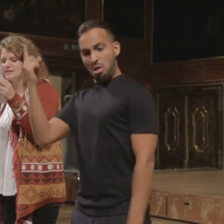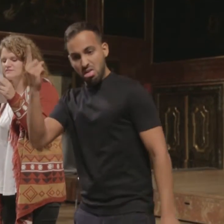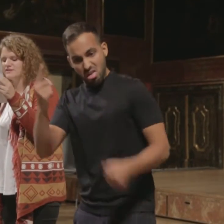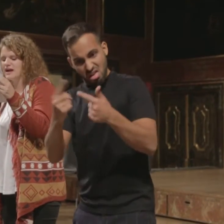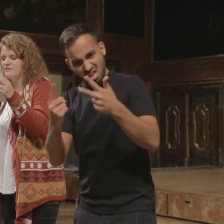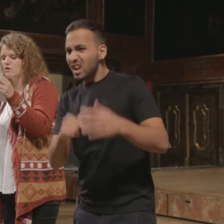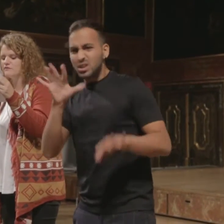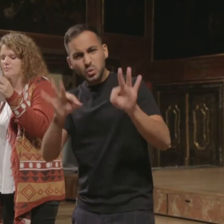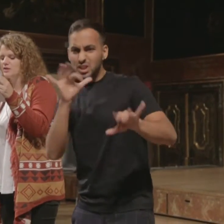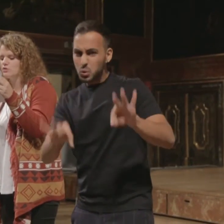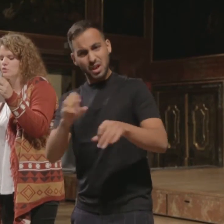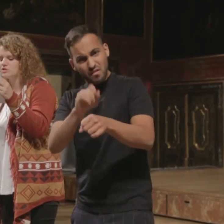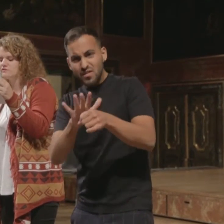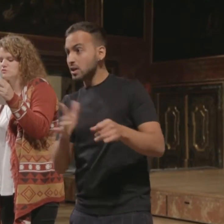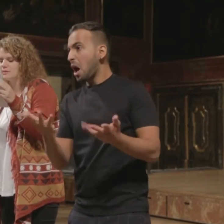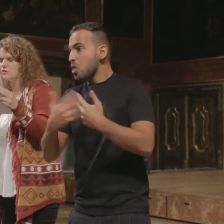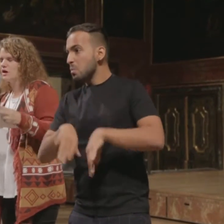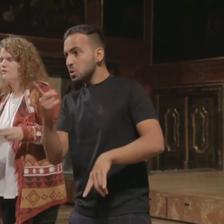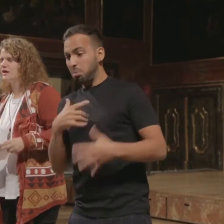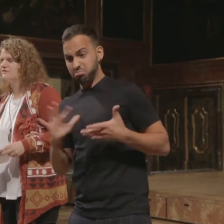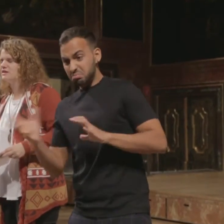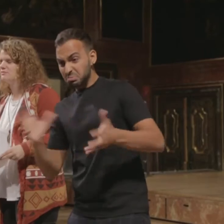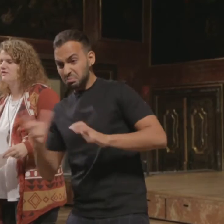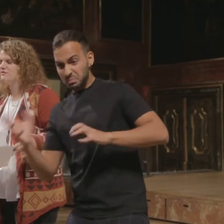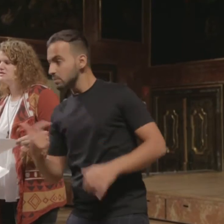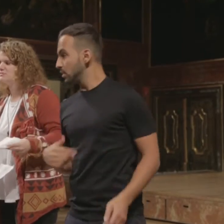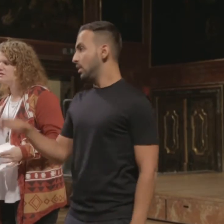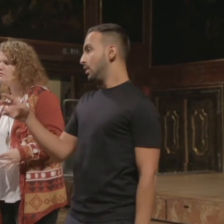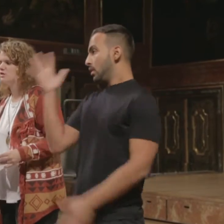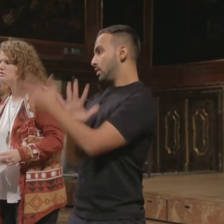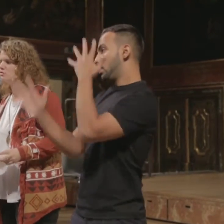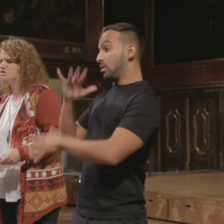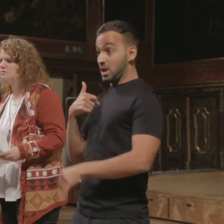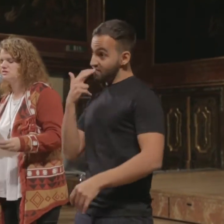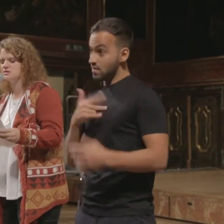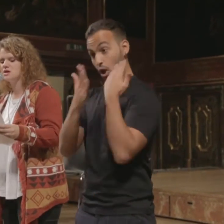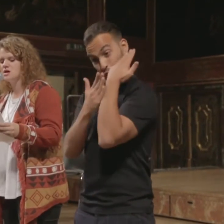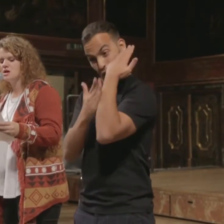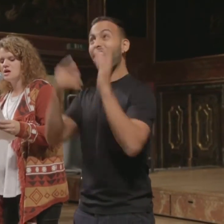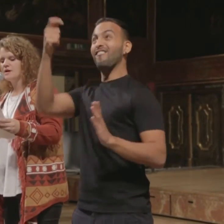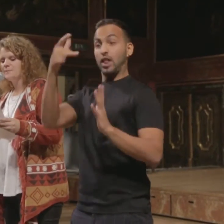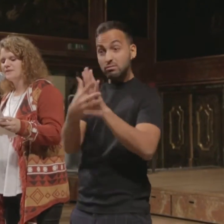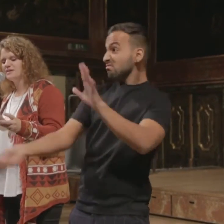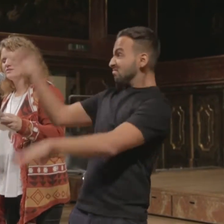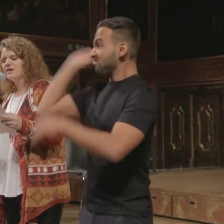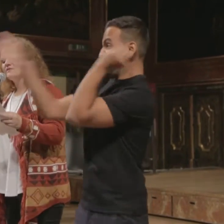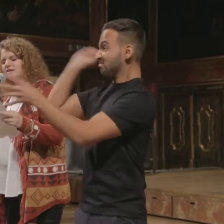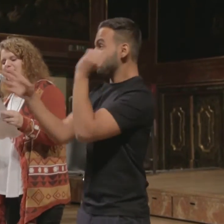dessen fatale Folgen für meinen ökologischen Fußabdruck aufklären will, dann bewerfe ich sie mit gefrorenen Dönerspießen. Nicht, weil ich ihre